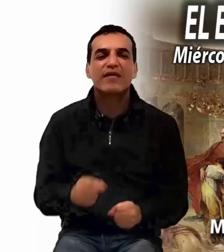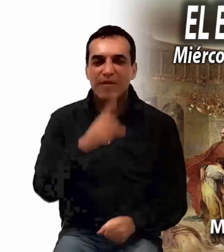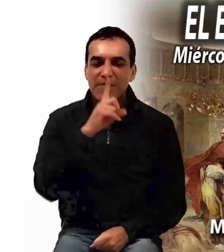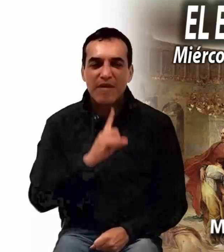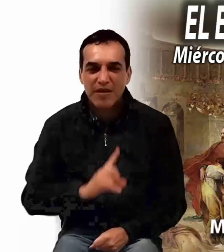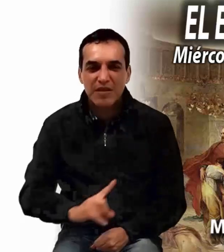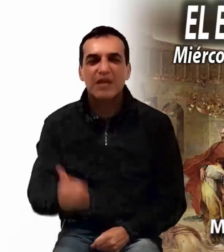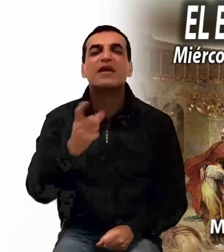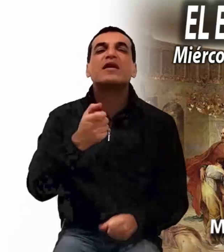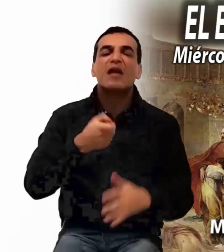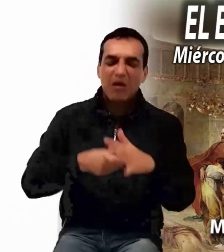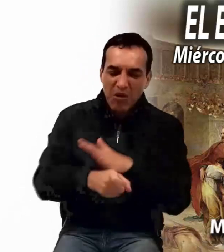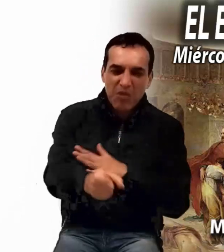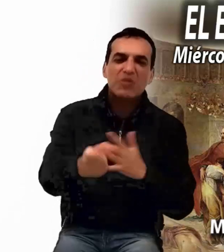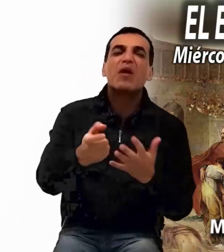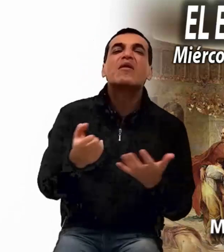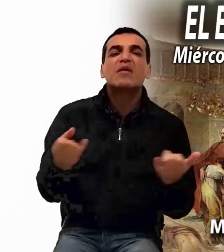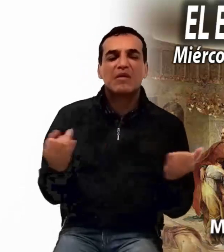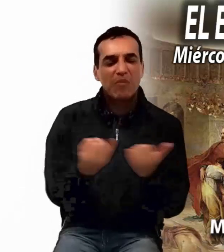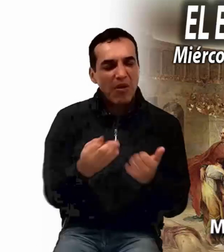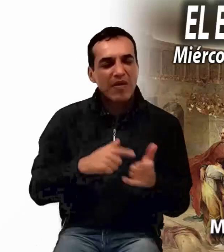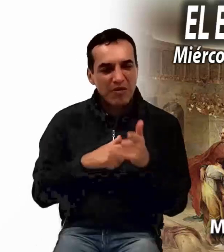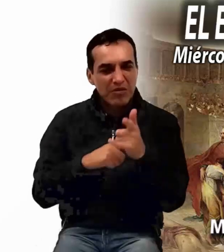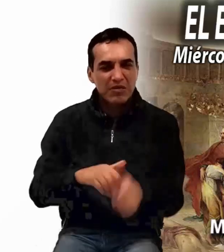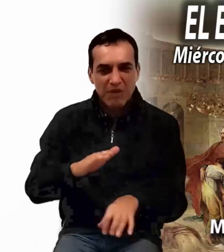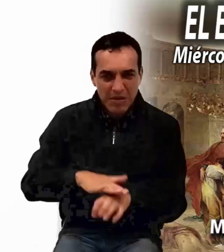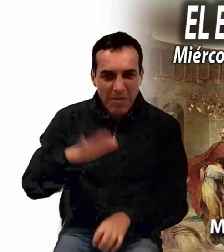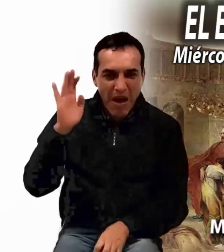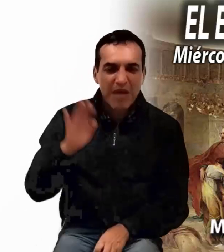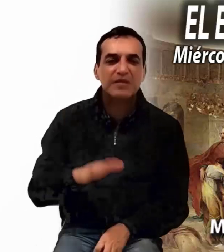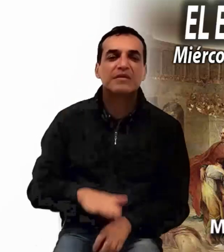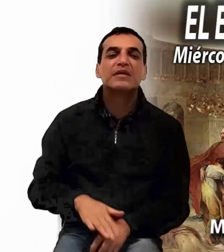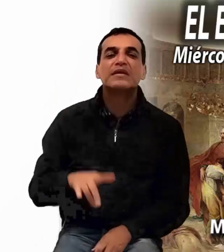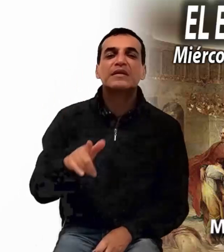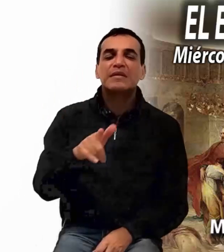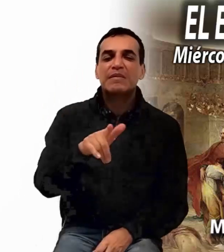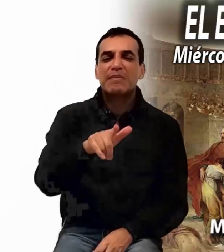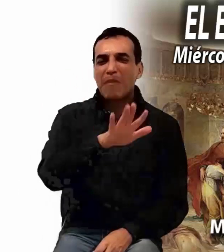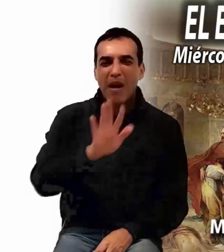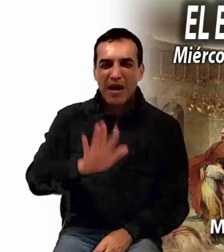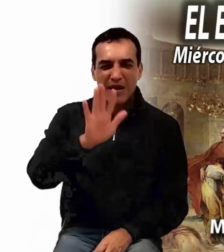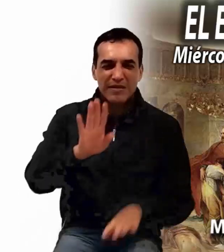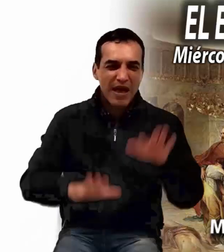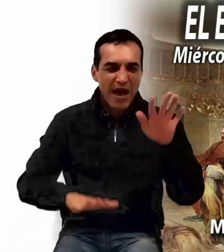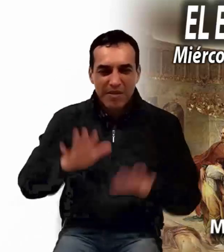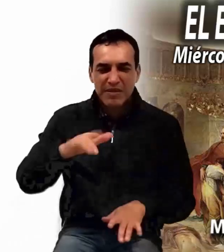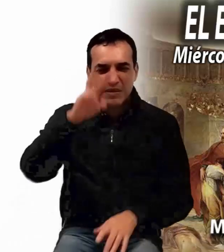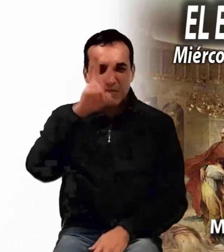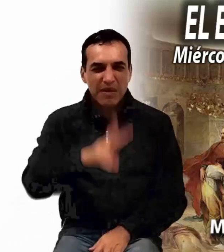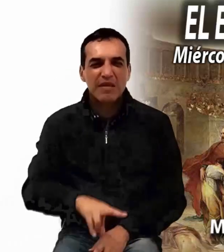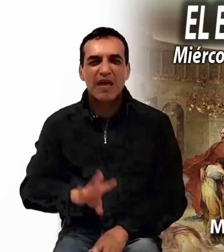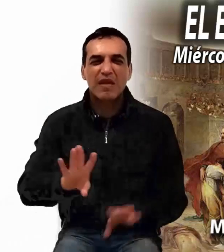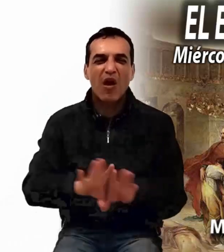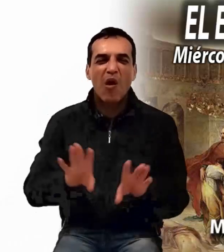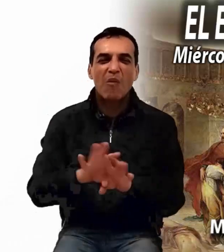extrema de violencia, de corrupción y de mentira. Se disfraza la verdad y